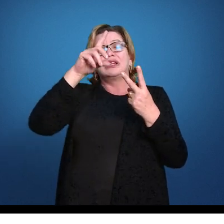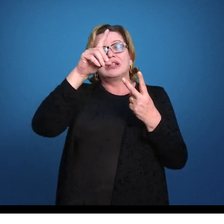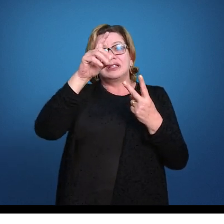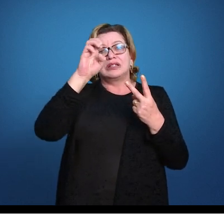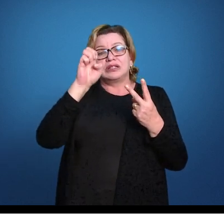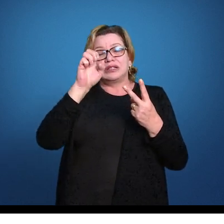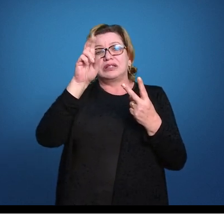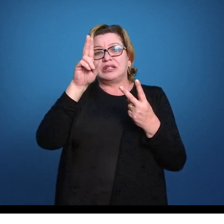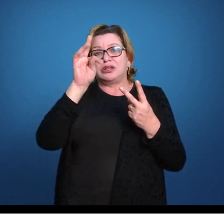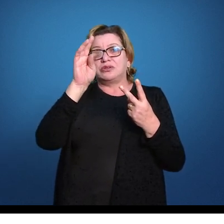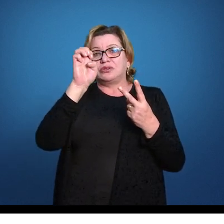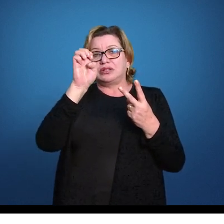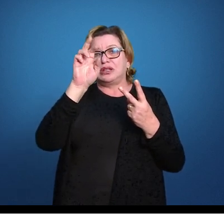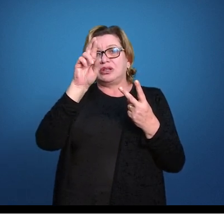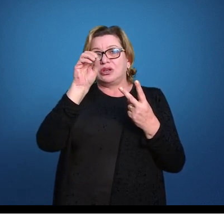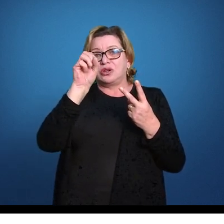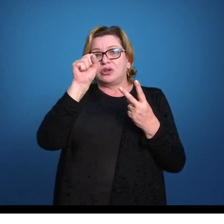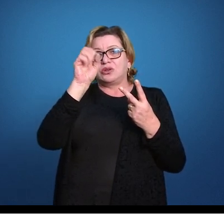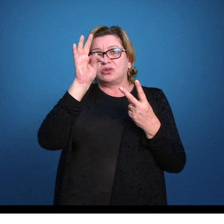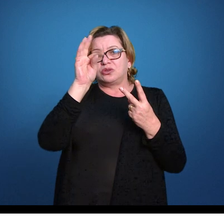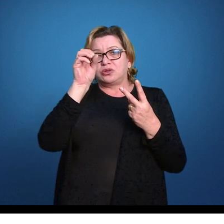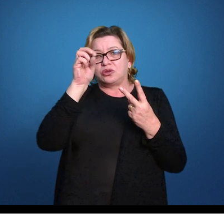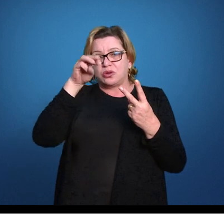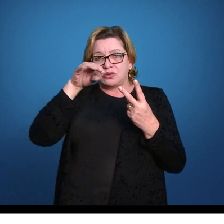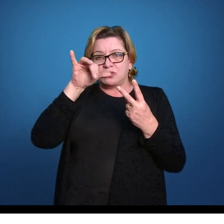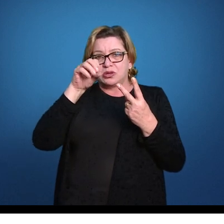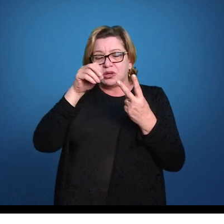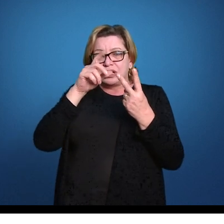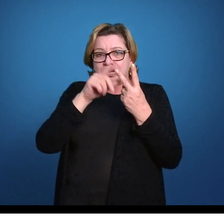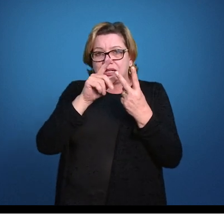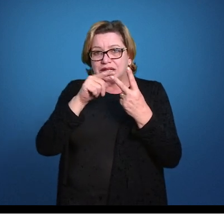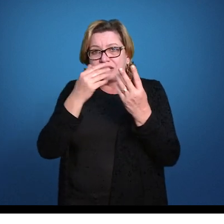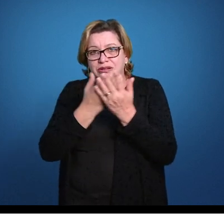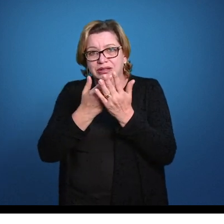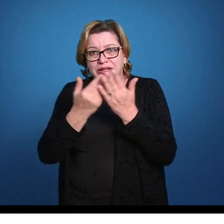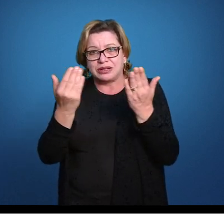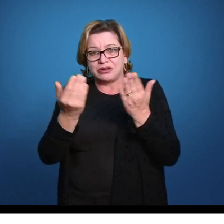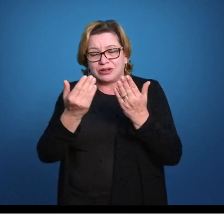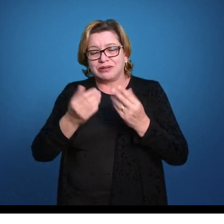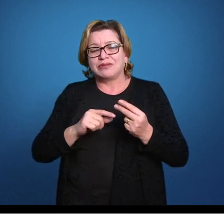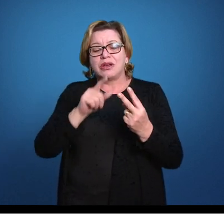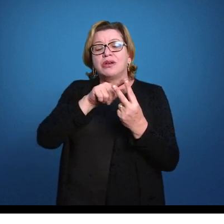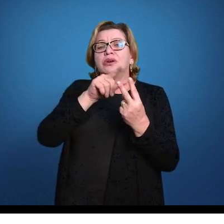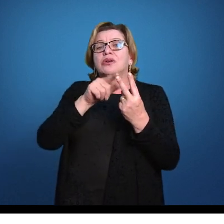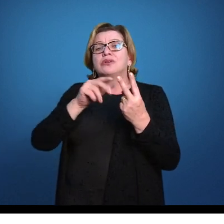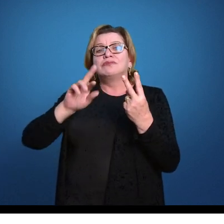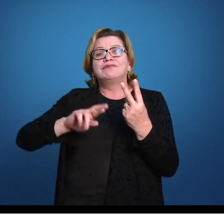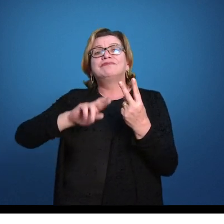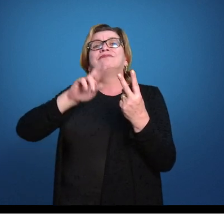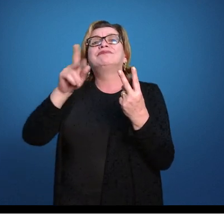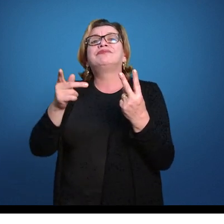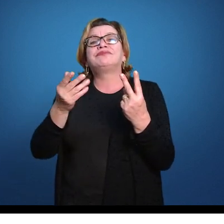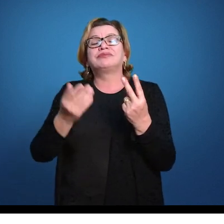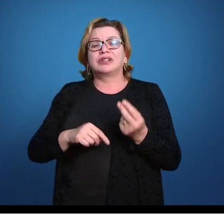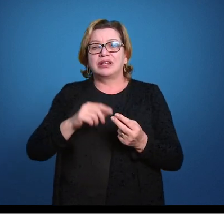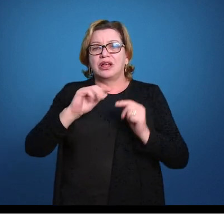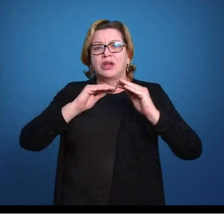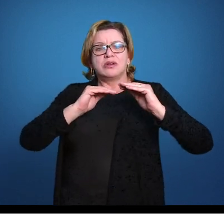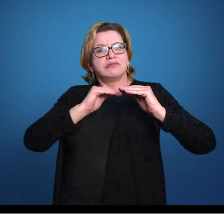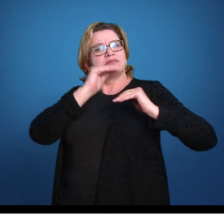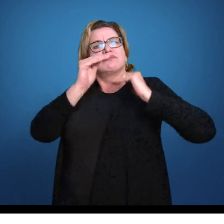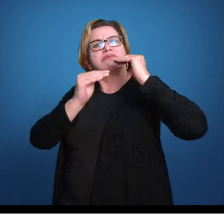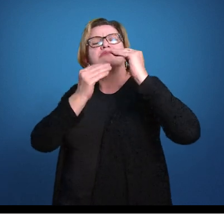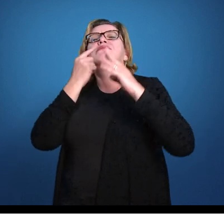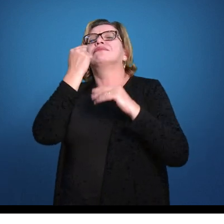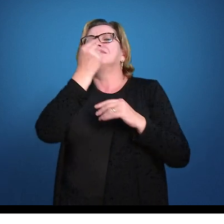interessam agora. Qual que é a diferença professor de protostômio e deuterostômios? Então é aquela história do desenvolvimento da